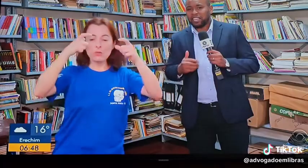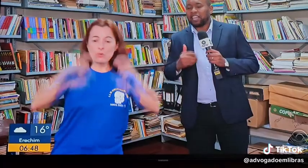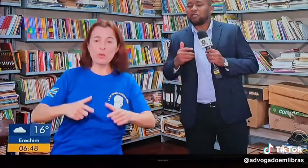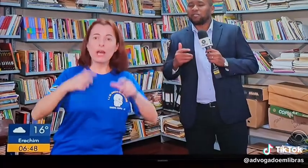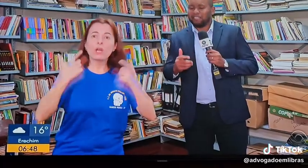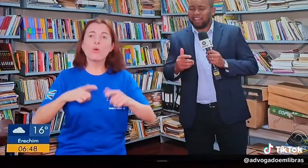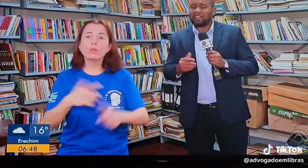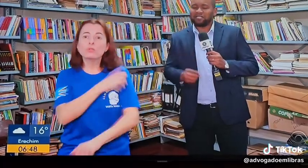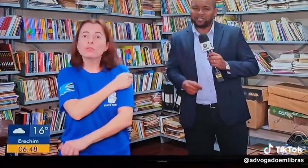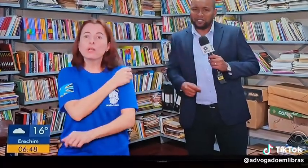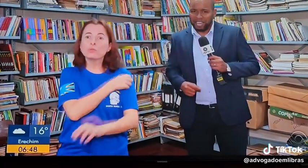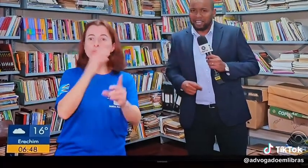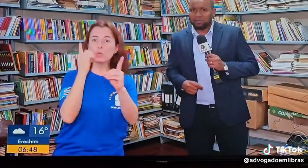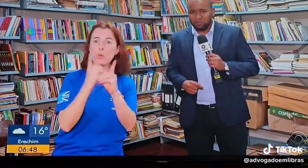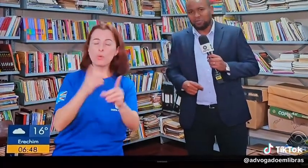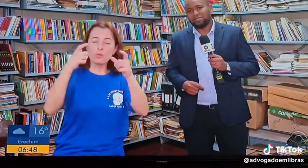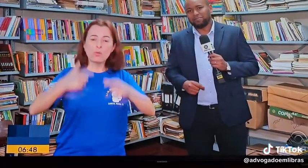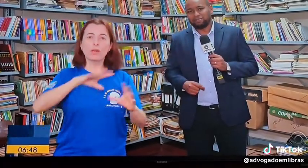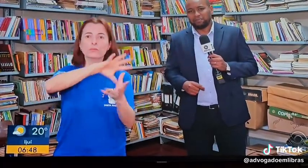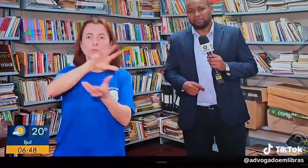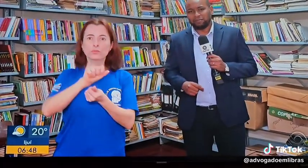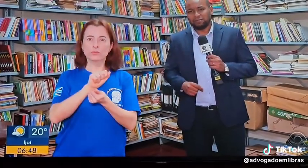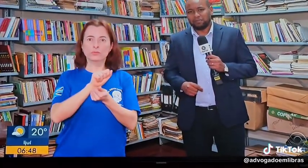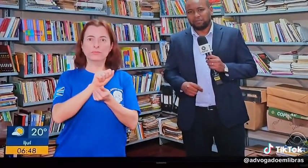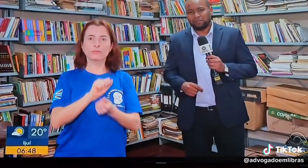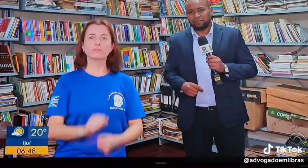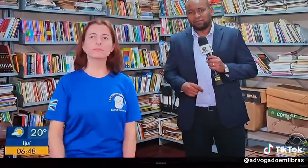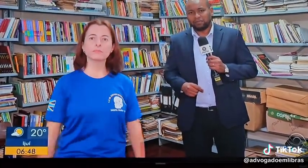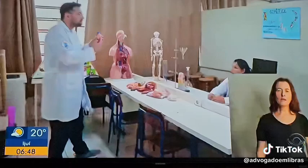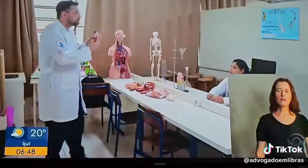alunos podem encontrar o seu lugar no mundo.